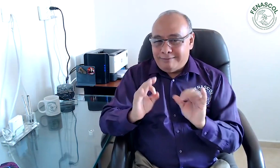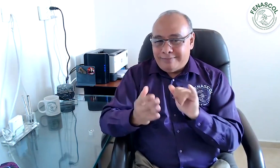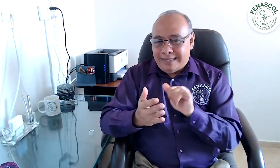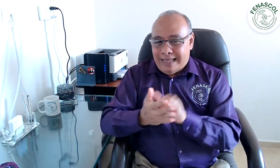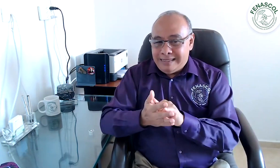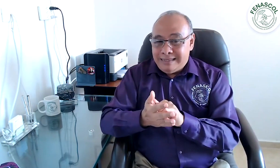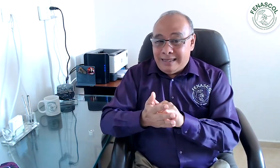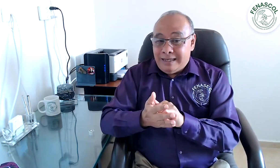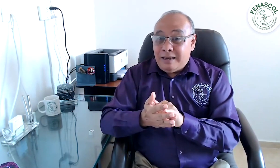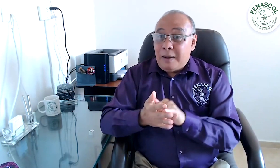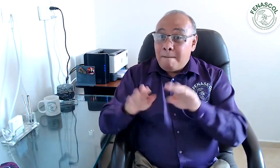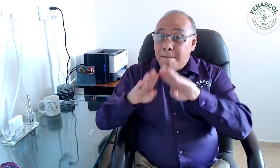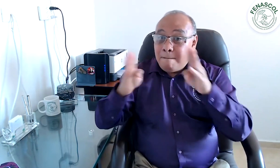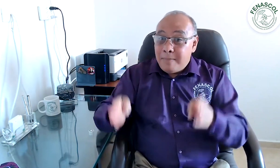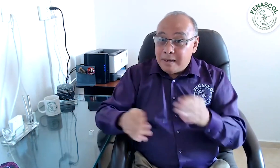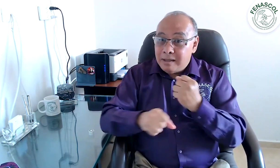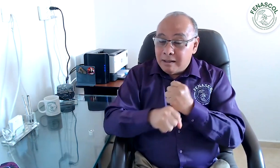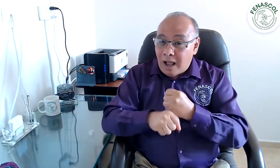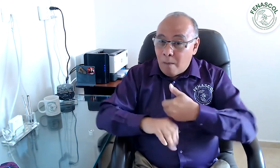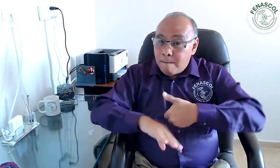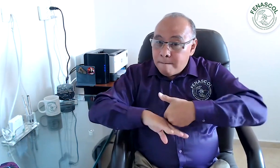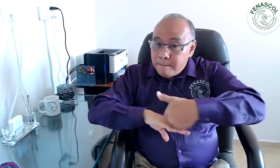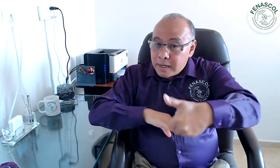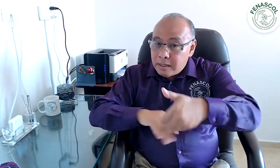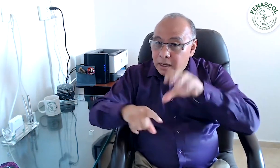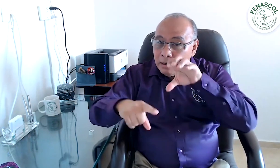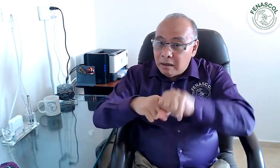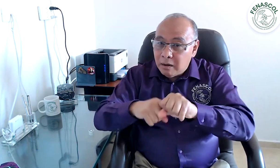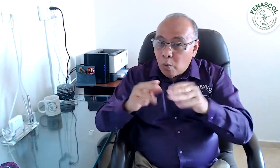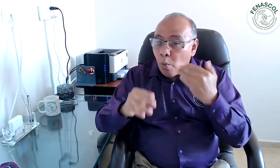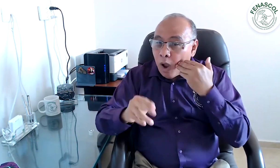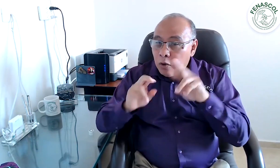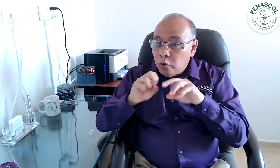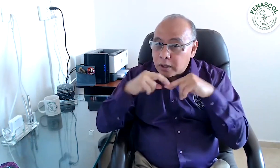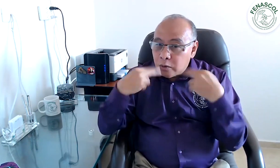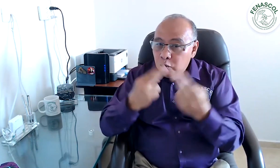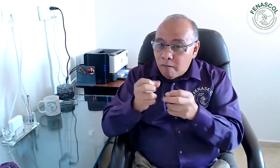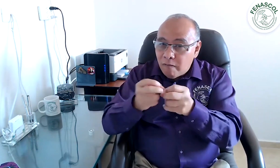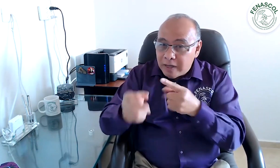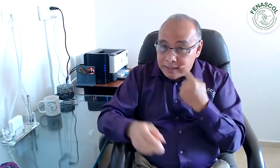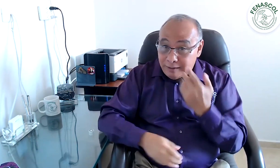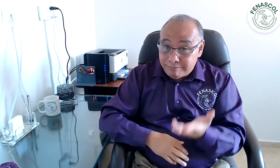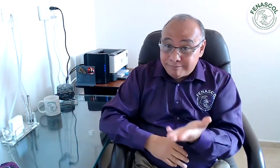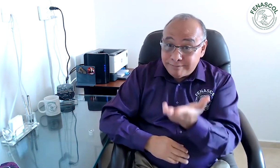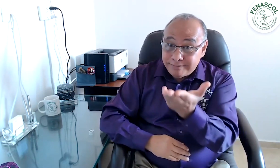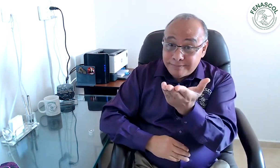procesos y no se han obtenido una solución hasta la fecha. Ahora veamos la invitación a FENASCOL para una reunión con el Ministerio de